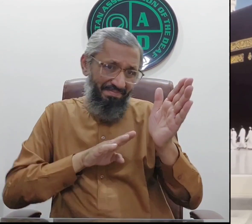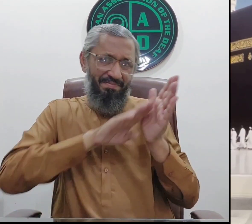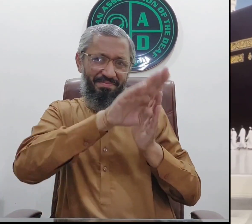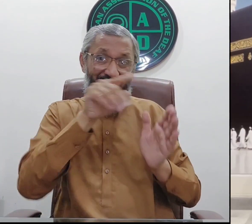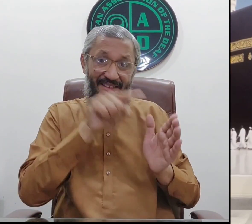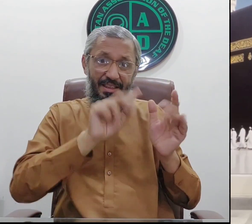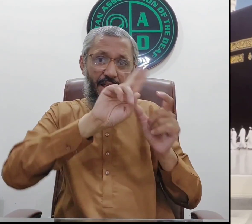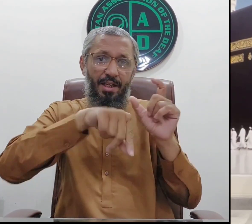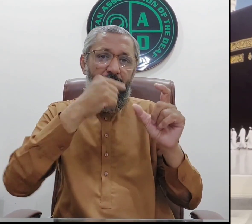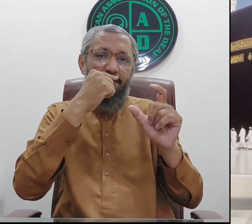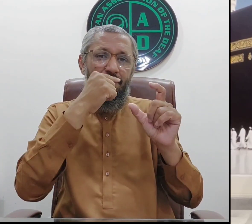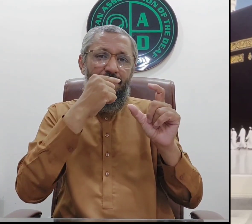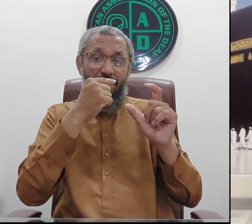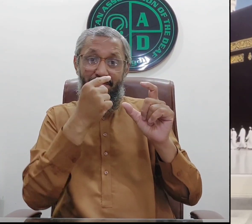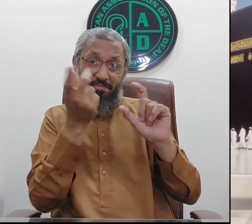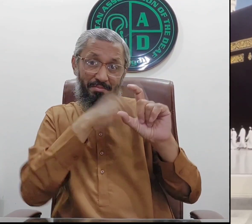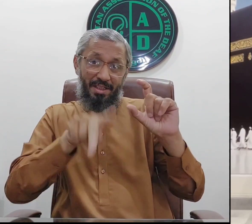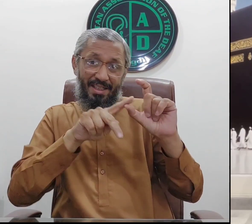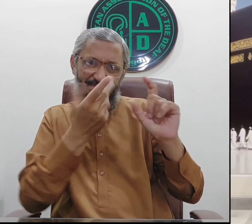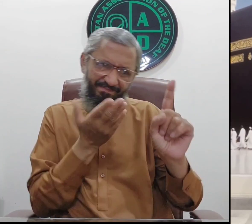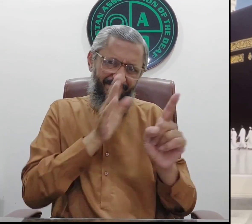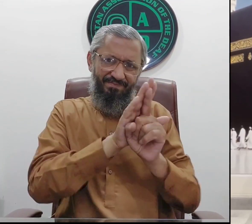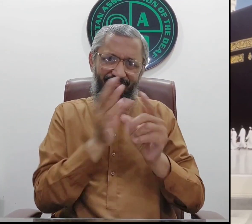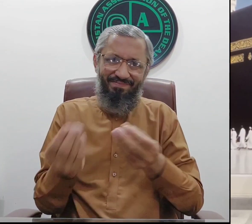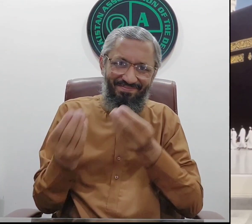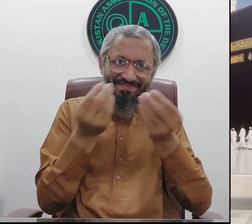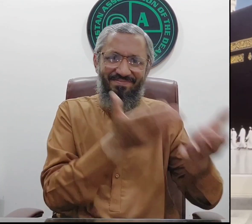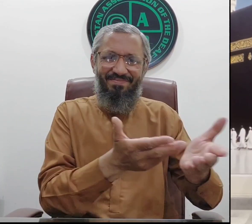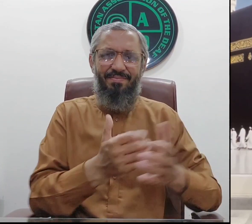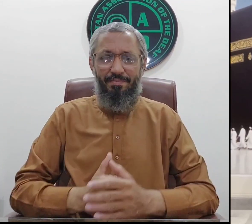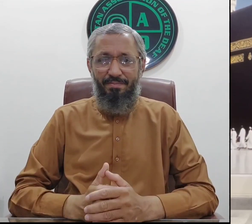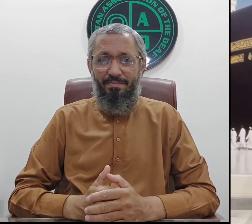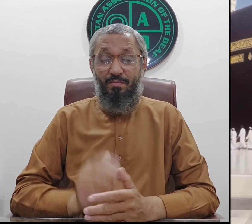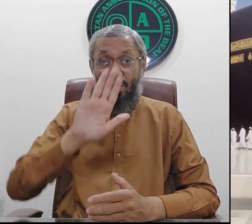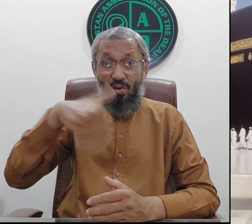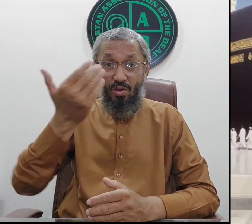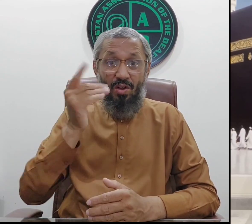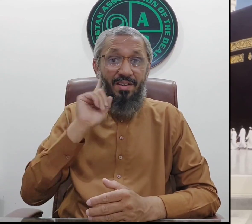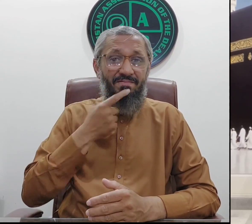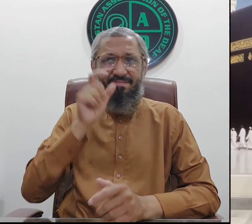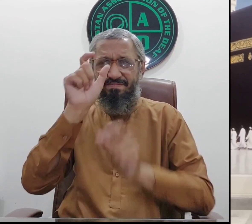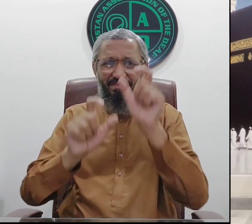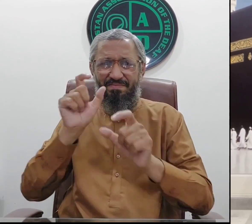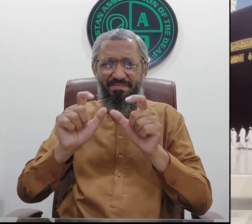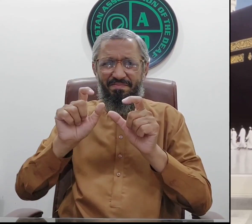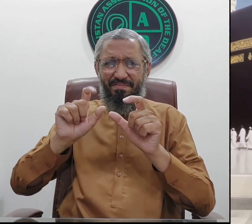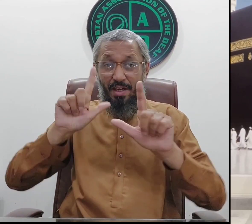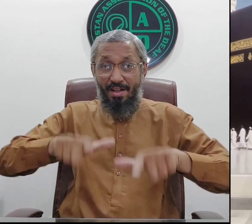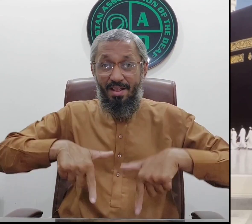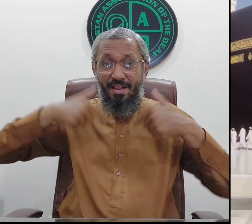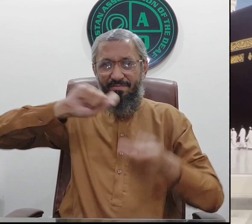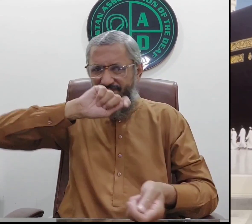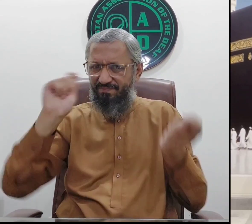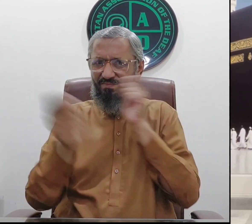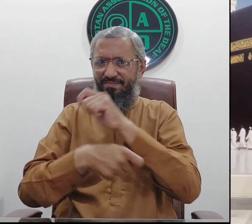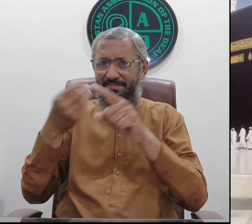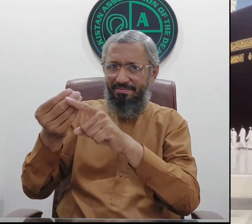اس کی زکاعت ادا ہو جائے گی آئیے بڑھ چڑھ کر اس رمضان پاکستان ایسوسییشن آف دی دی دی